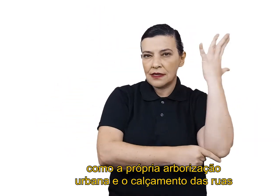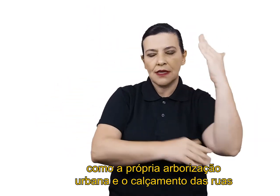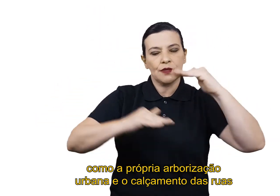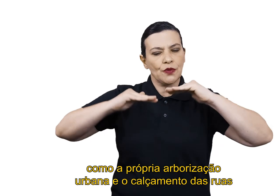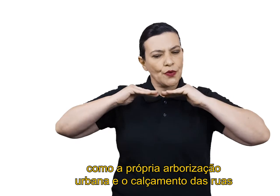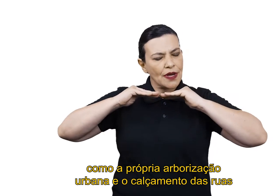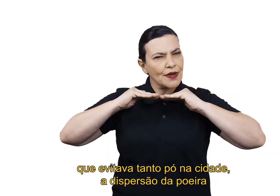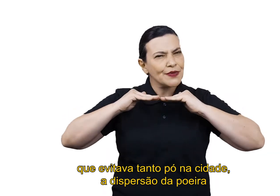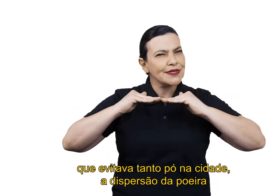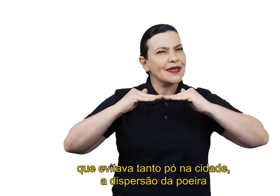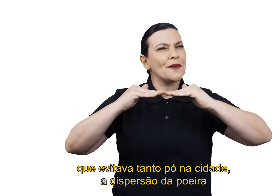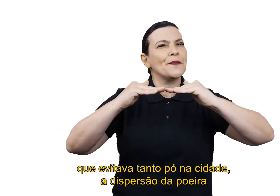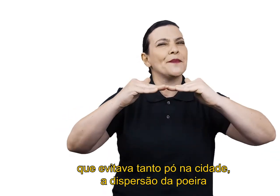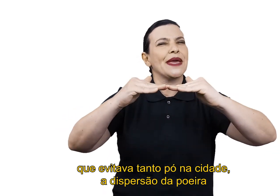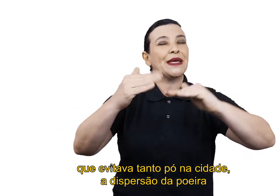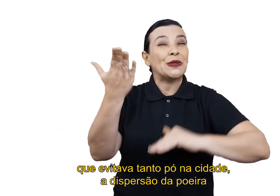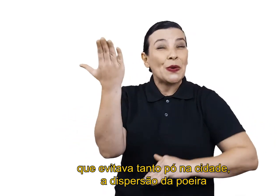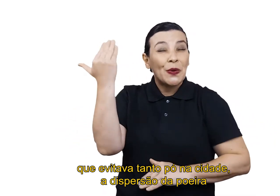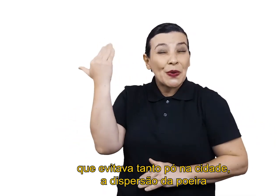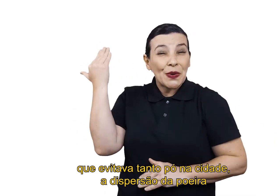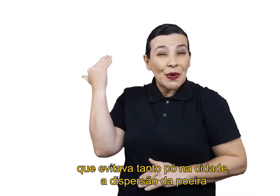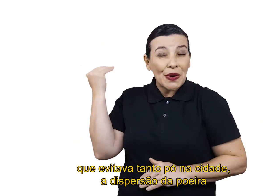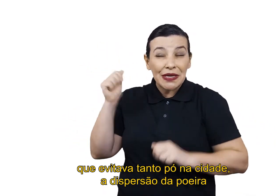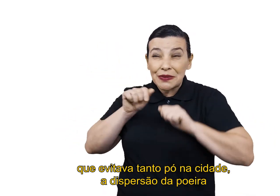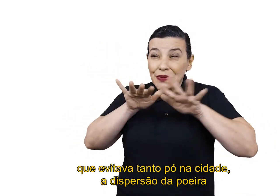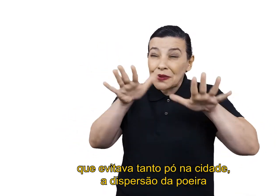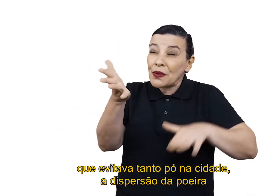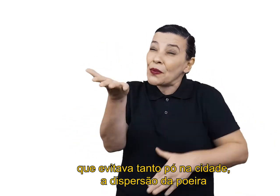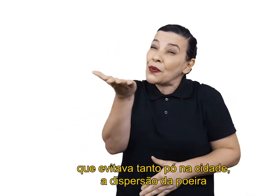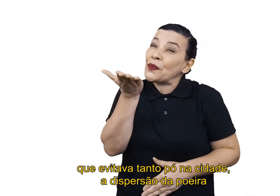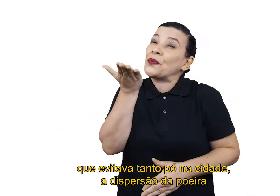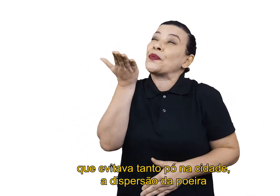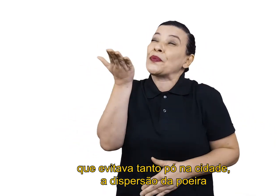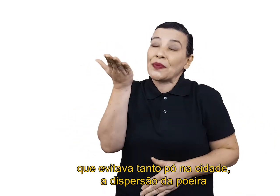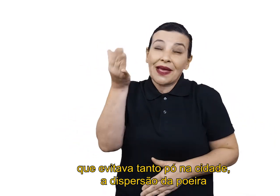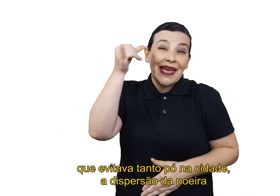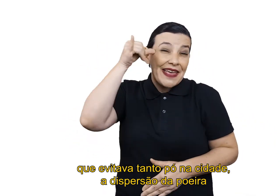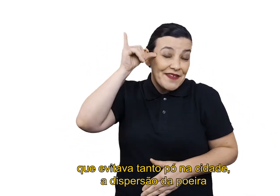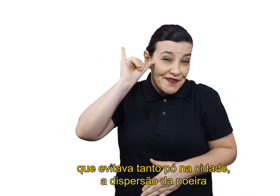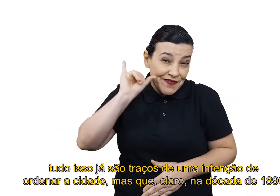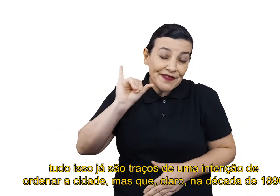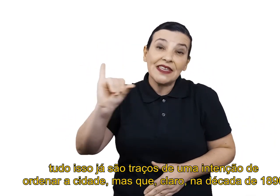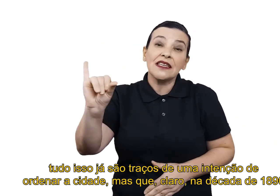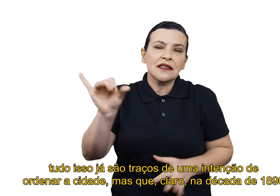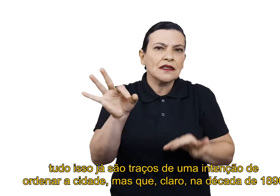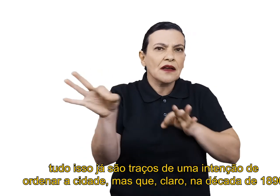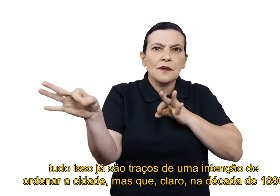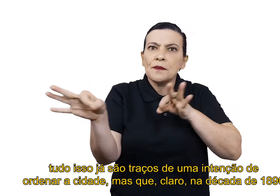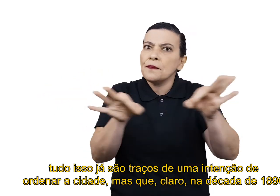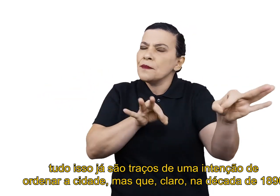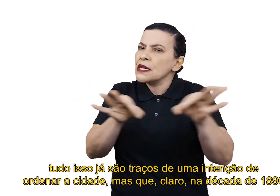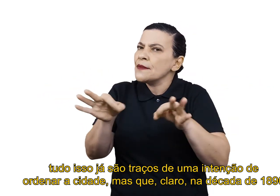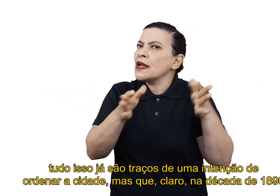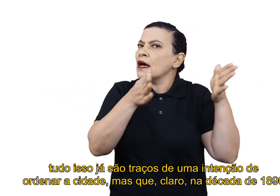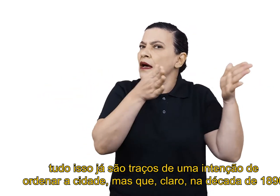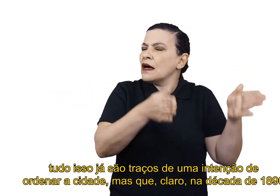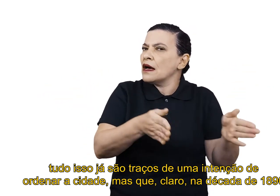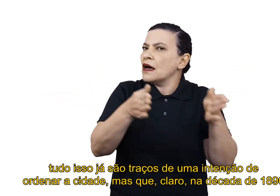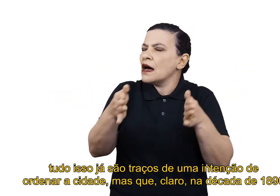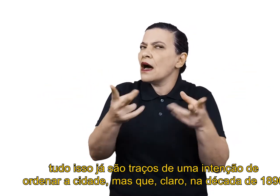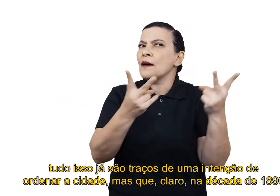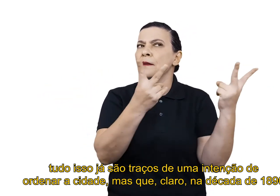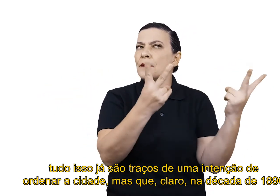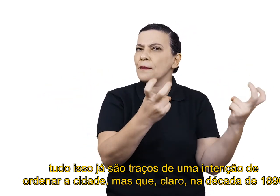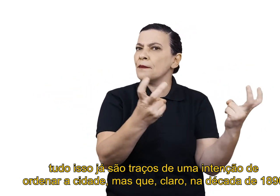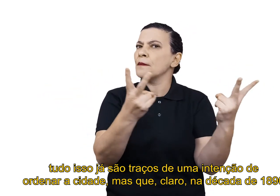calçamento das ruas que evitava tanto pó na cidade, a dispersão da poeira, tudo isso já são traços de